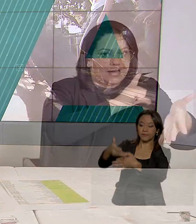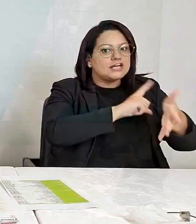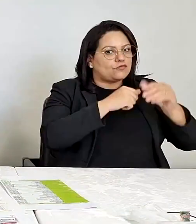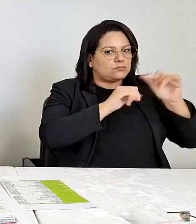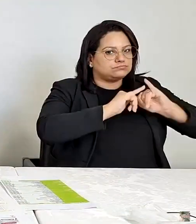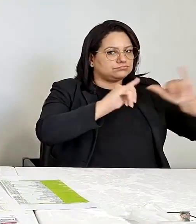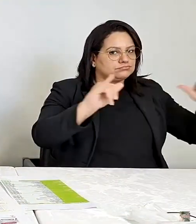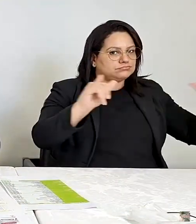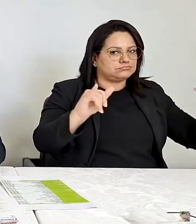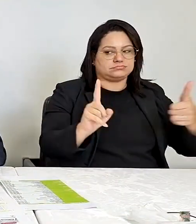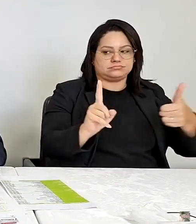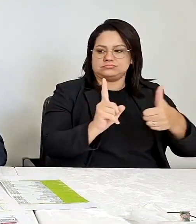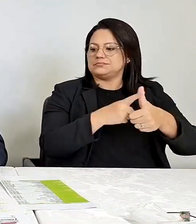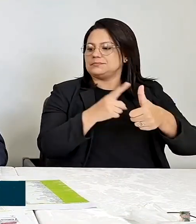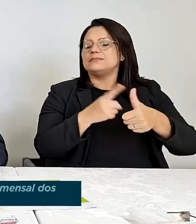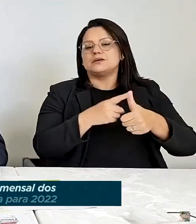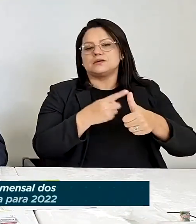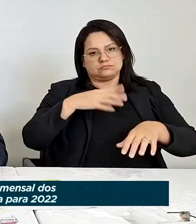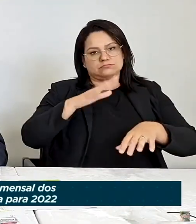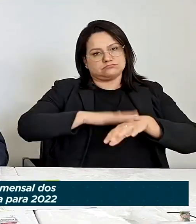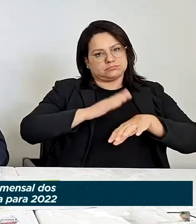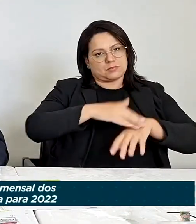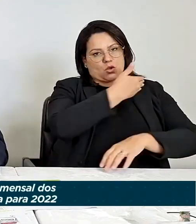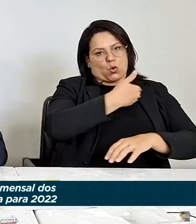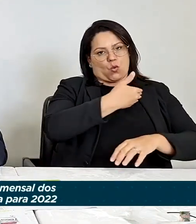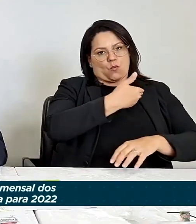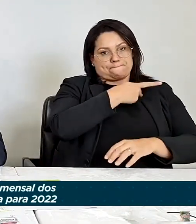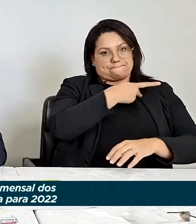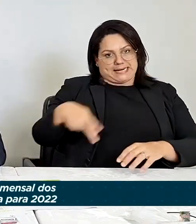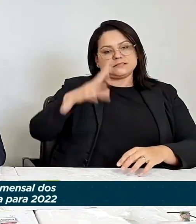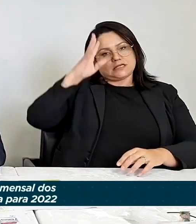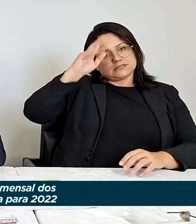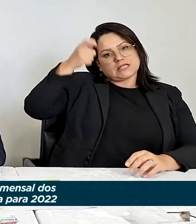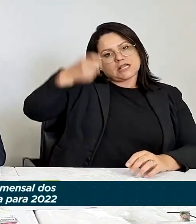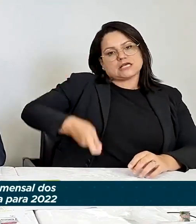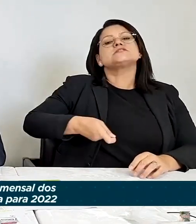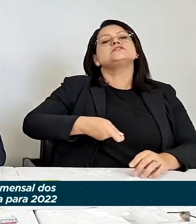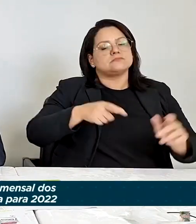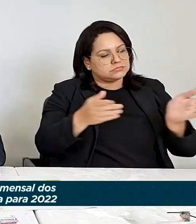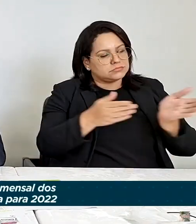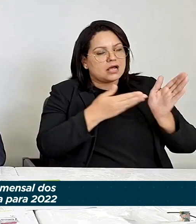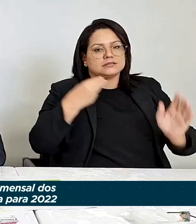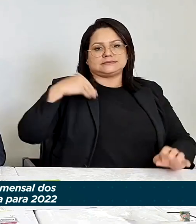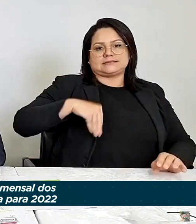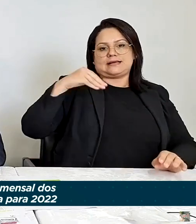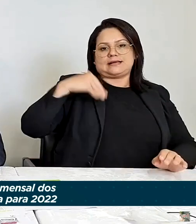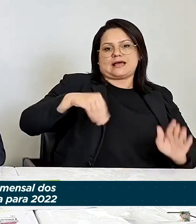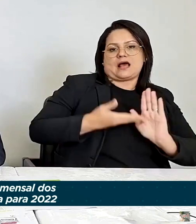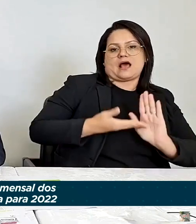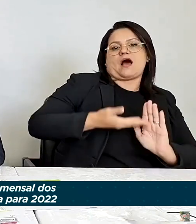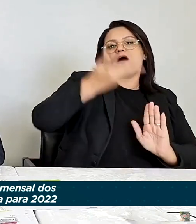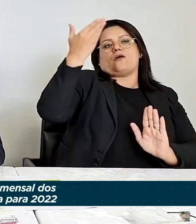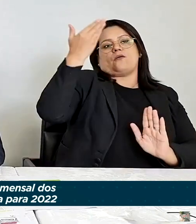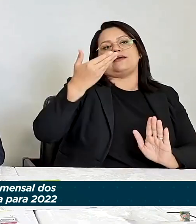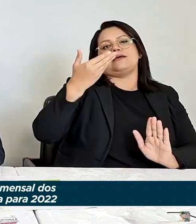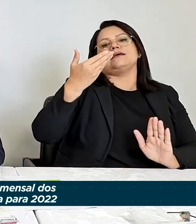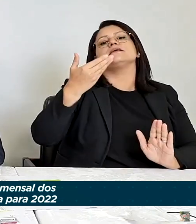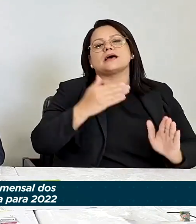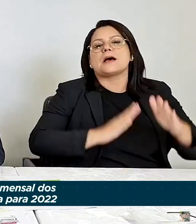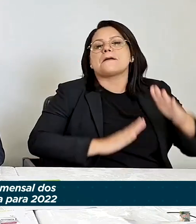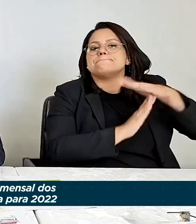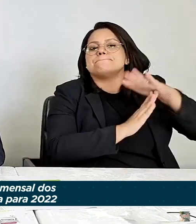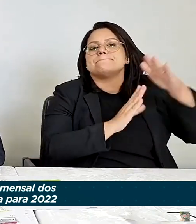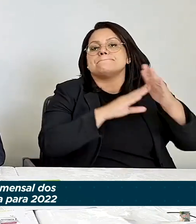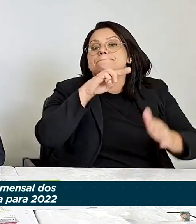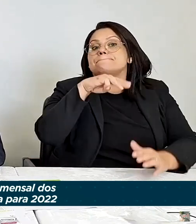A decisão do governo, minha decisão, é reajustar pelo máximo permitido por lei